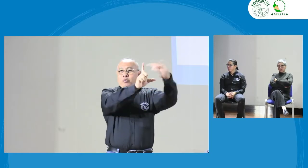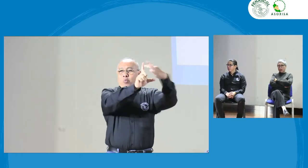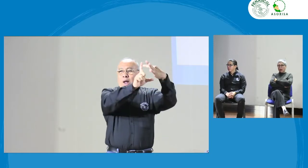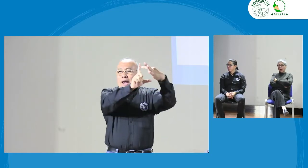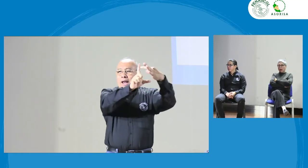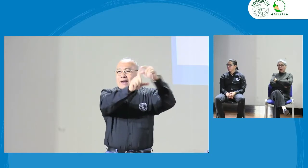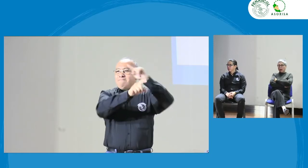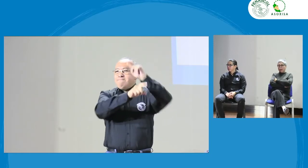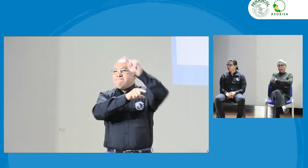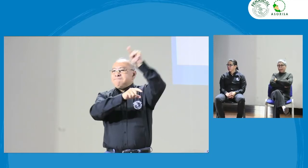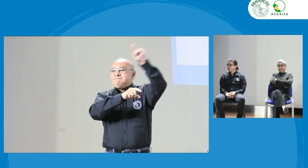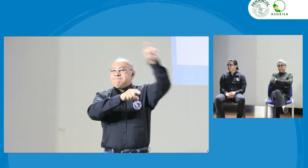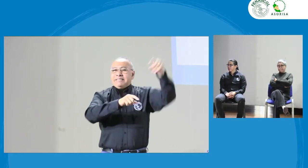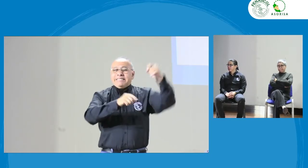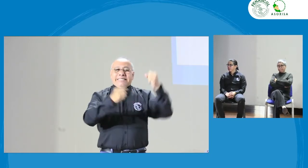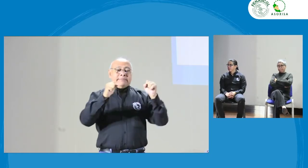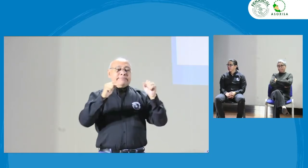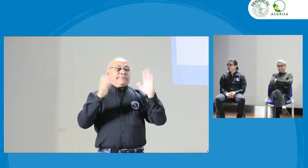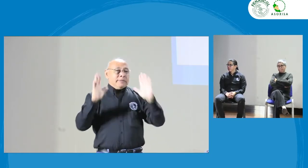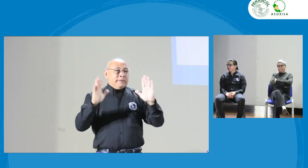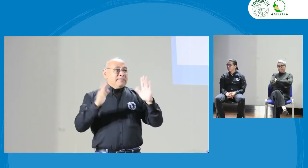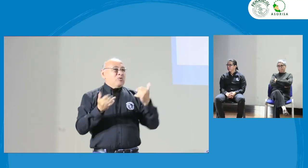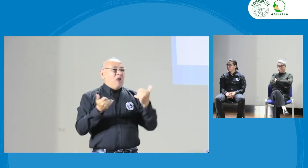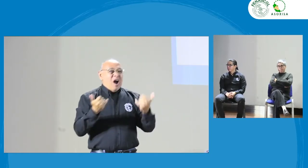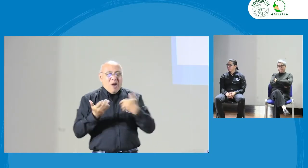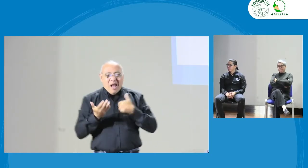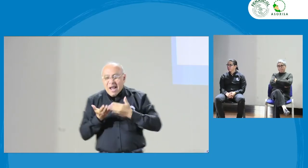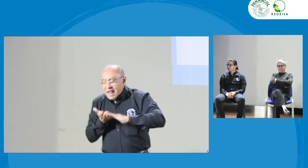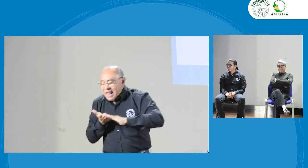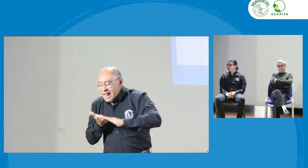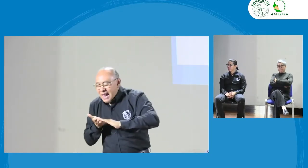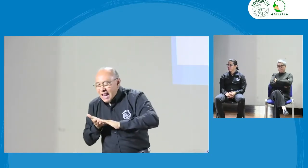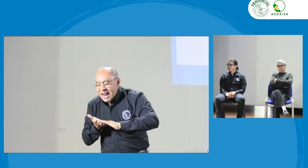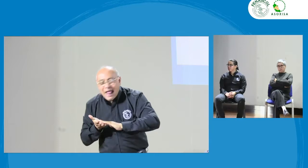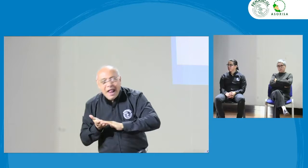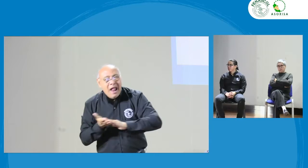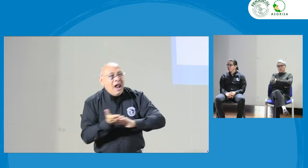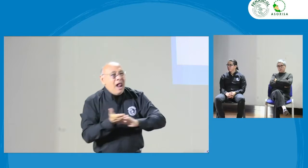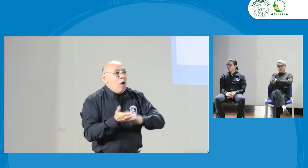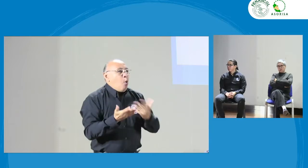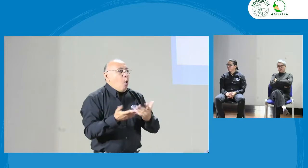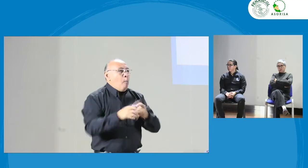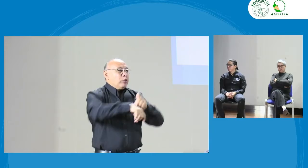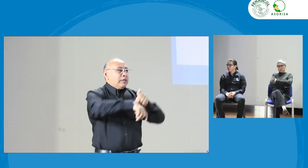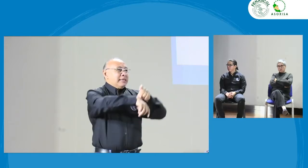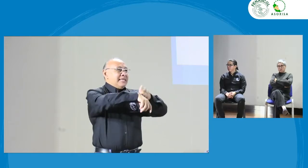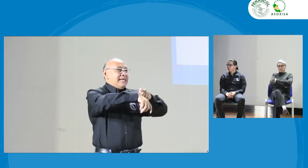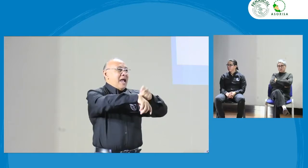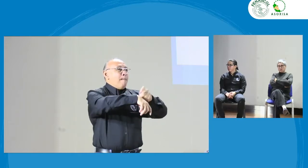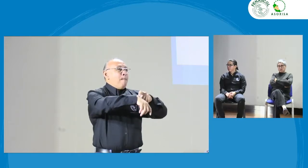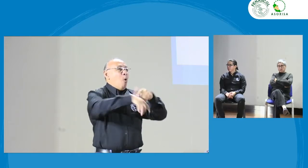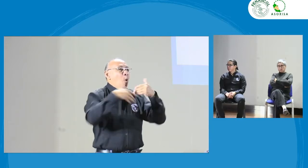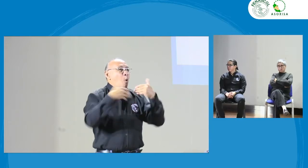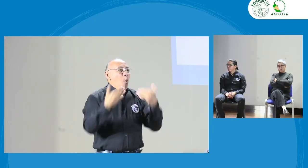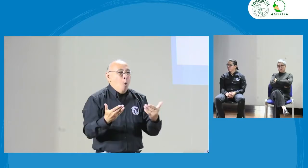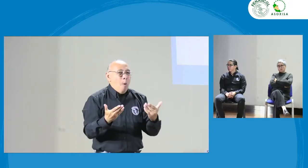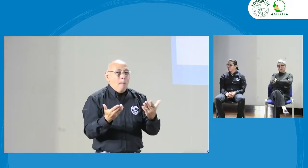viendo el envío. Entonces, pensando en la solución a esta situación con el